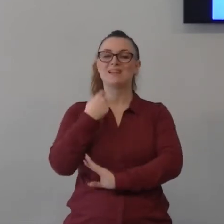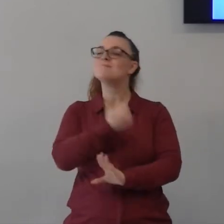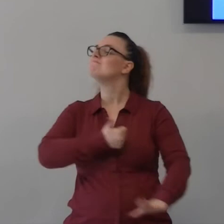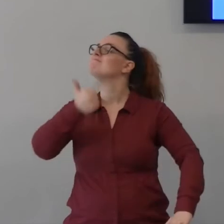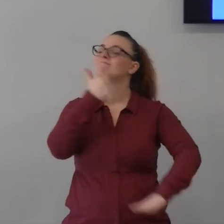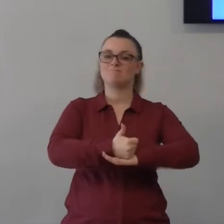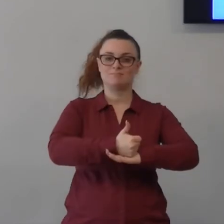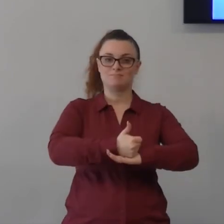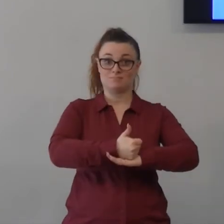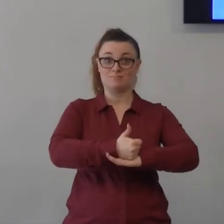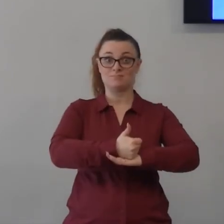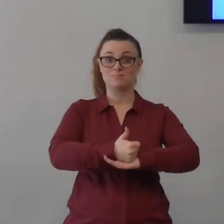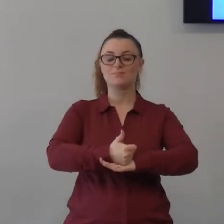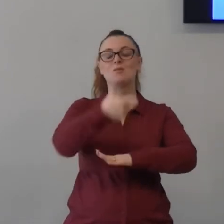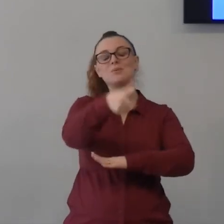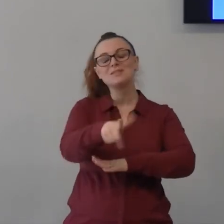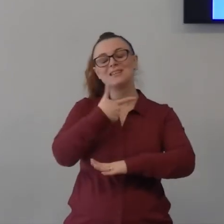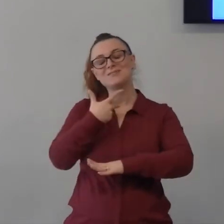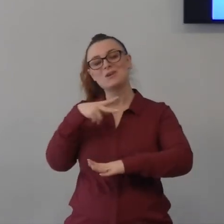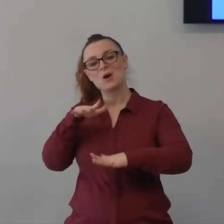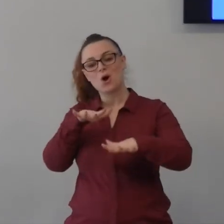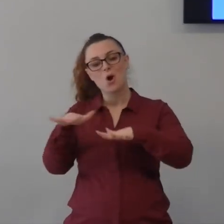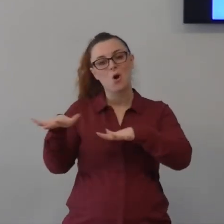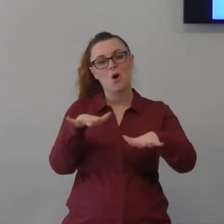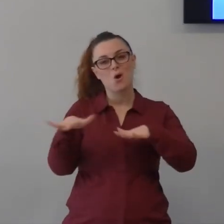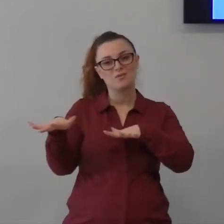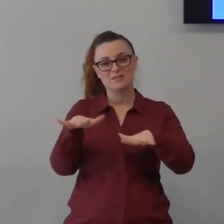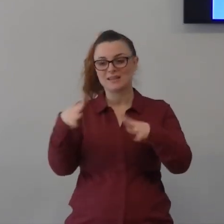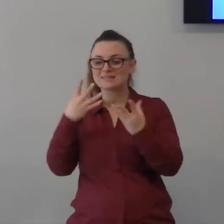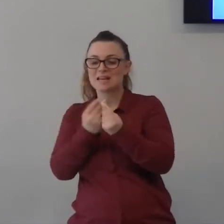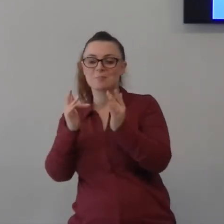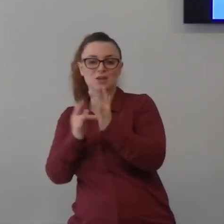perché assieme a lui le onde non fanno paura fermiamoci a cantare